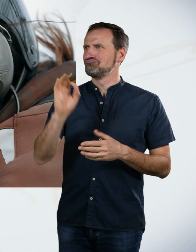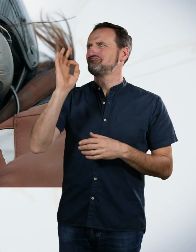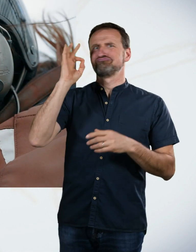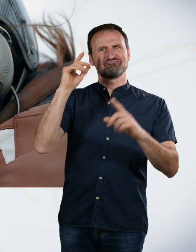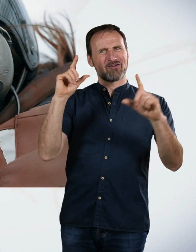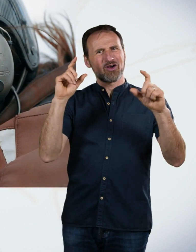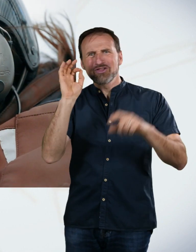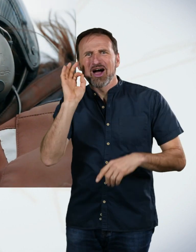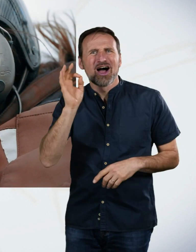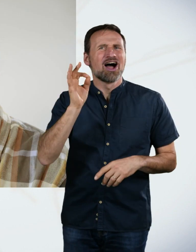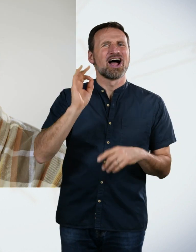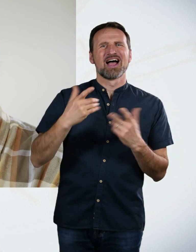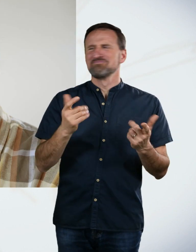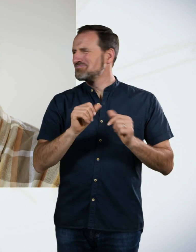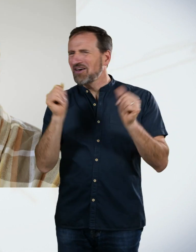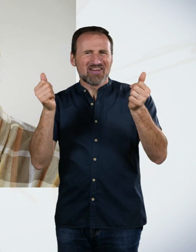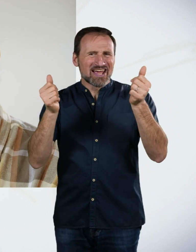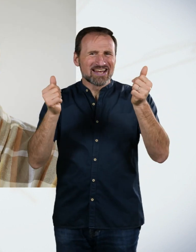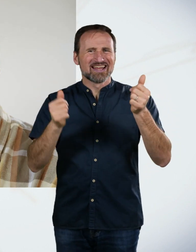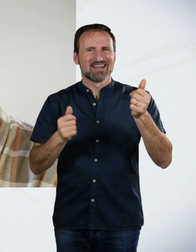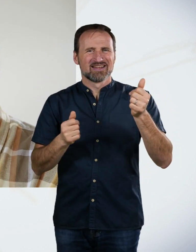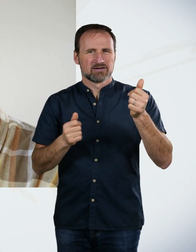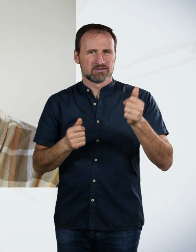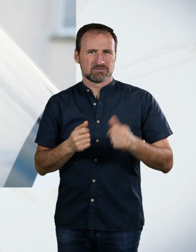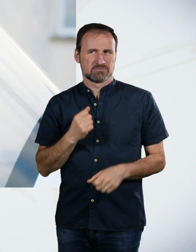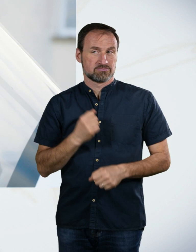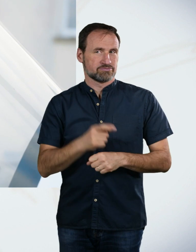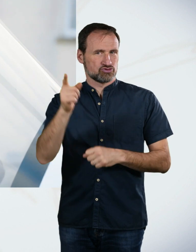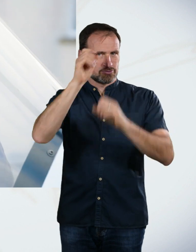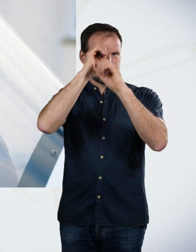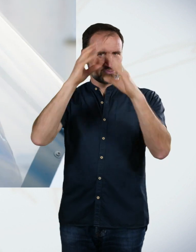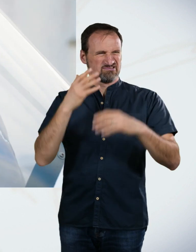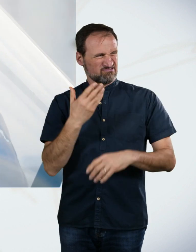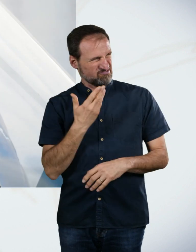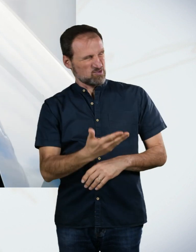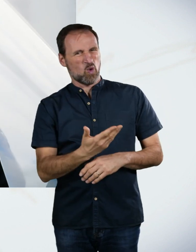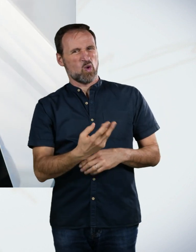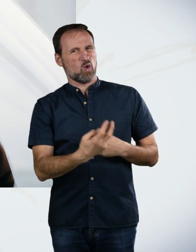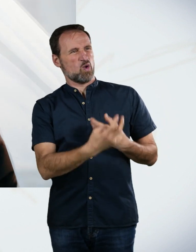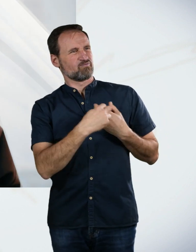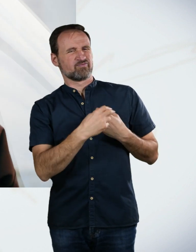Okay, perfekt. Der hat sich gedacht, so einen Fluggast hatte ich noch nie. Und es tut mir voll leid für den Mann,